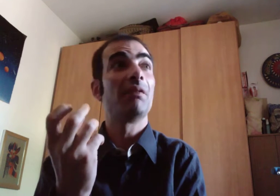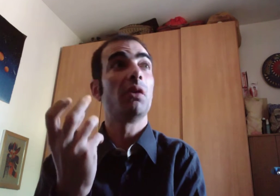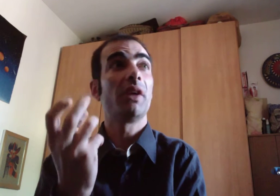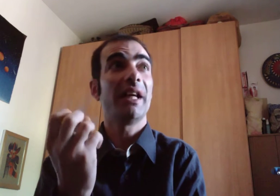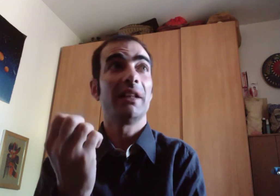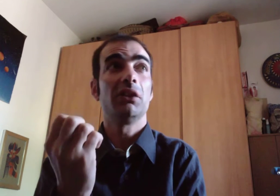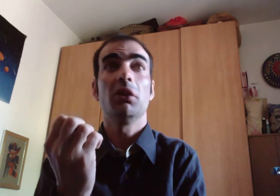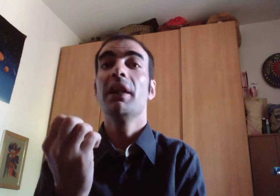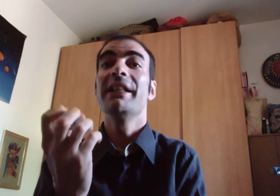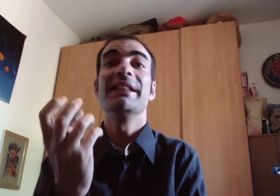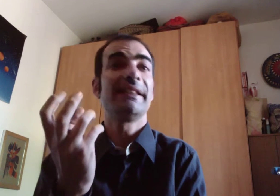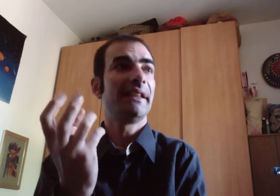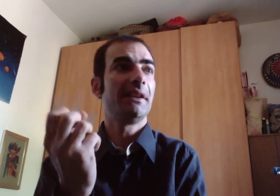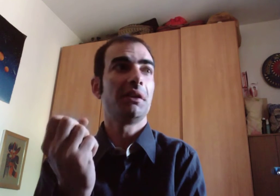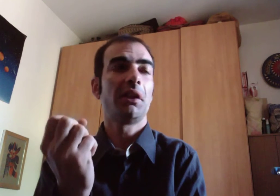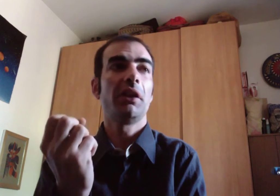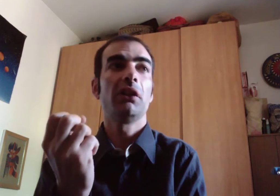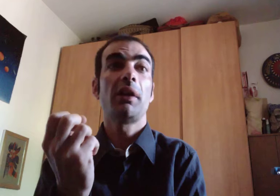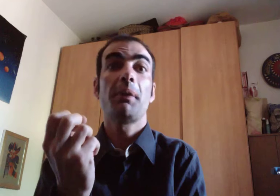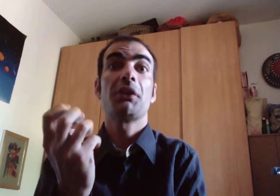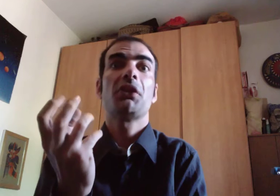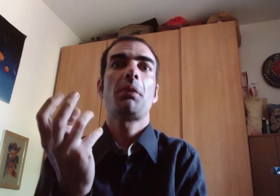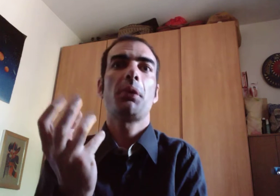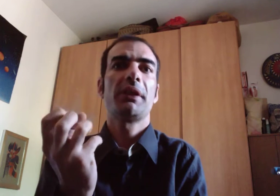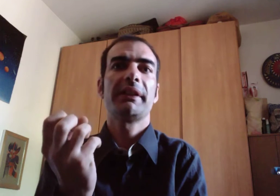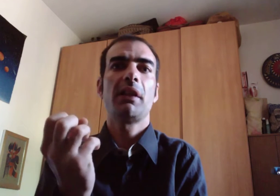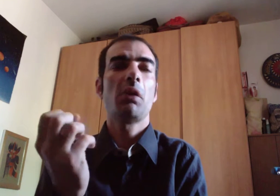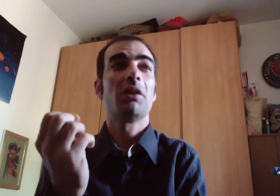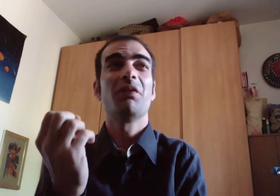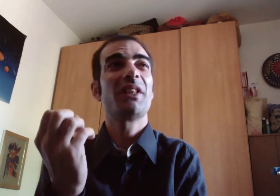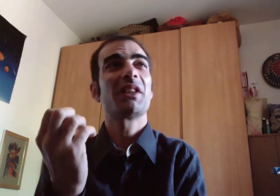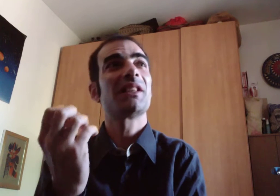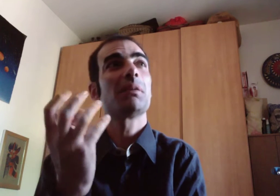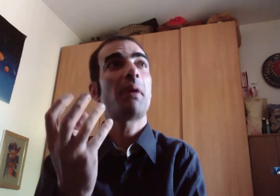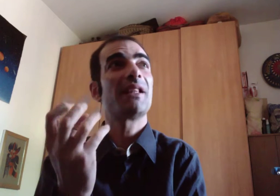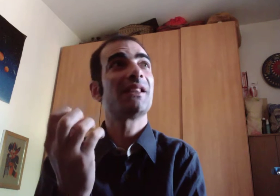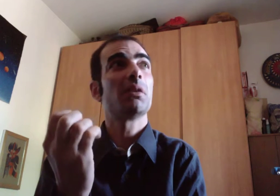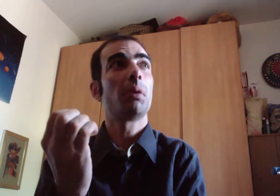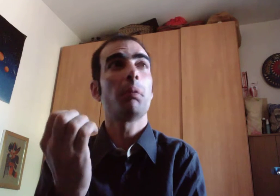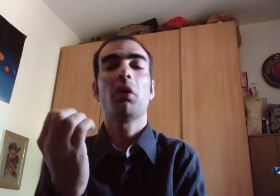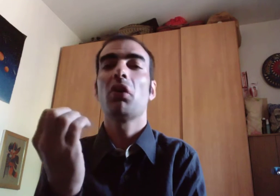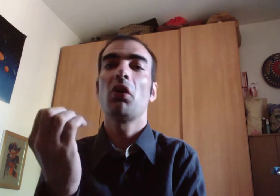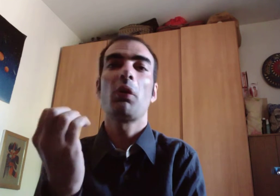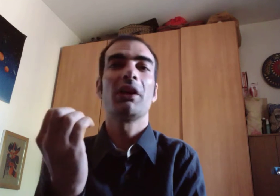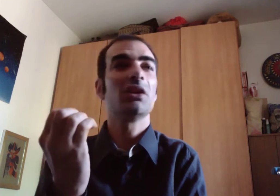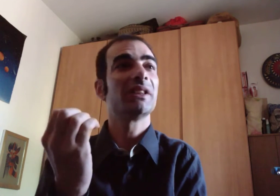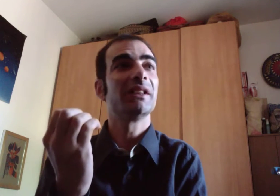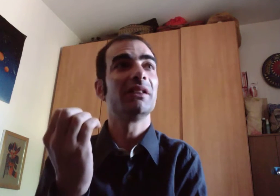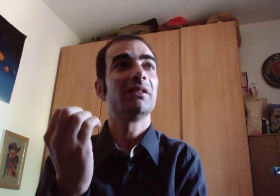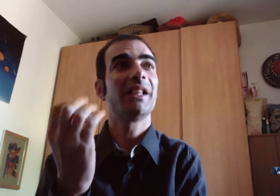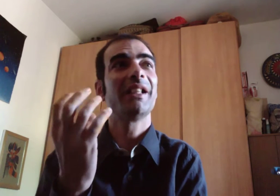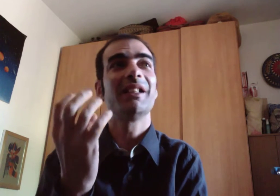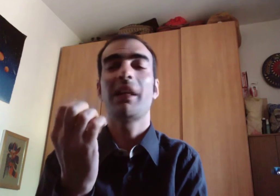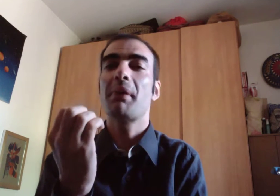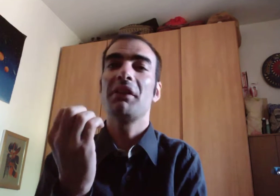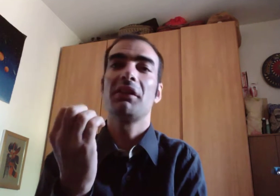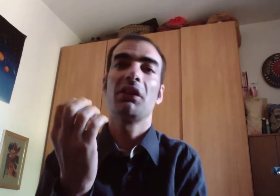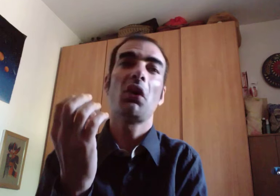'avvocato il sindaco erano le persone più oneste del mondo invece spesso propongono qualcosa di tecnicamente non